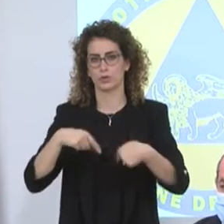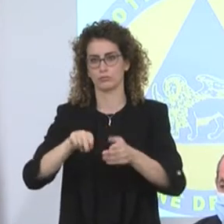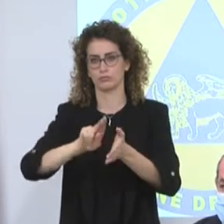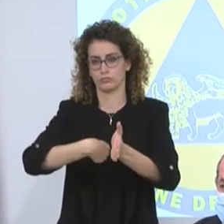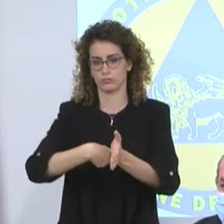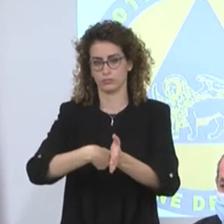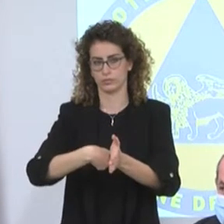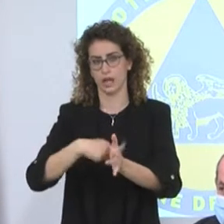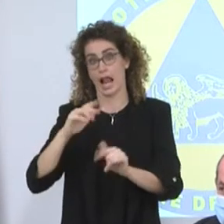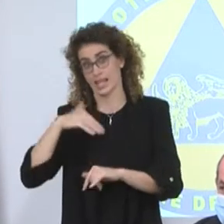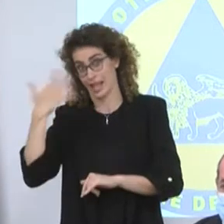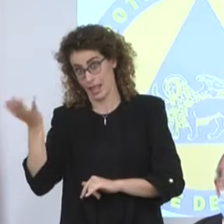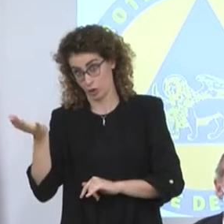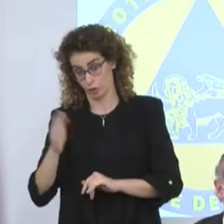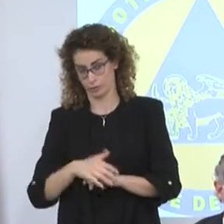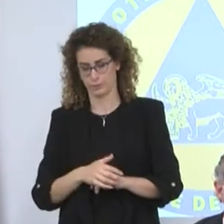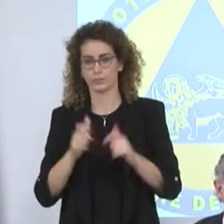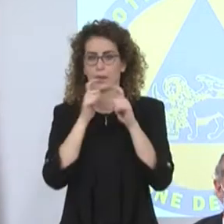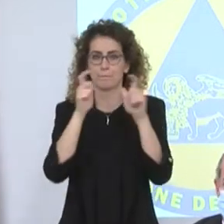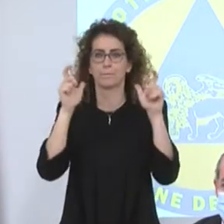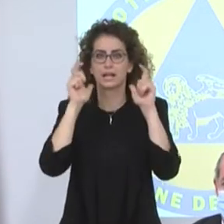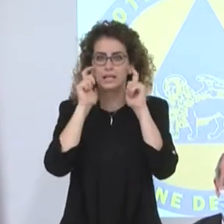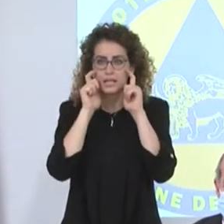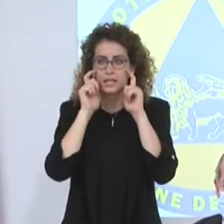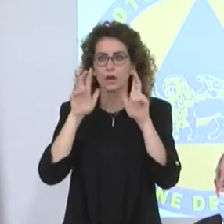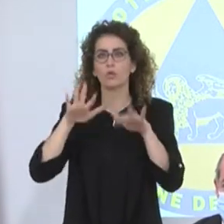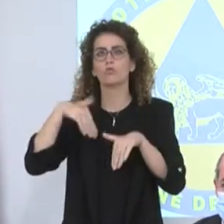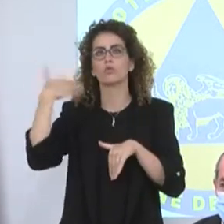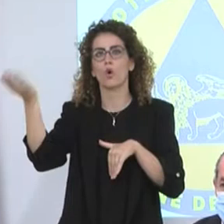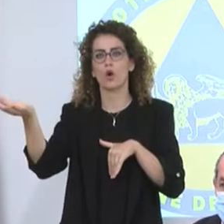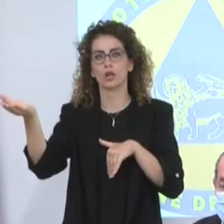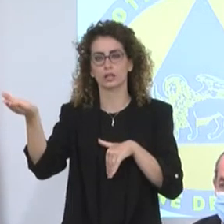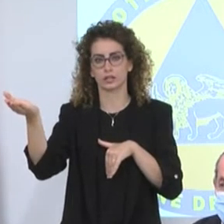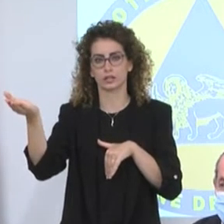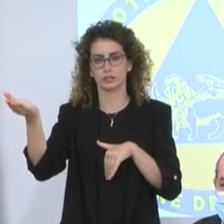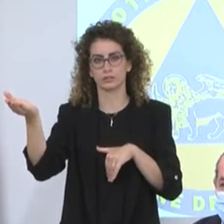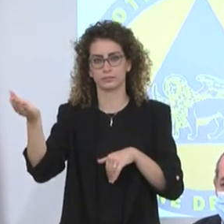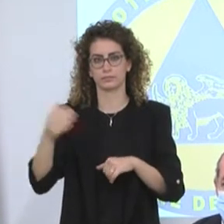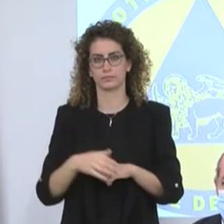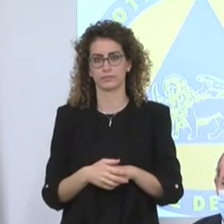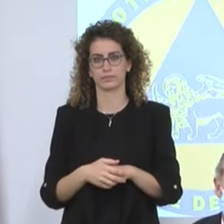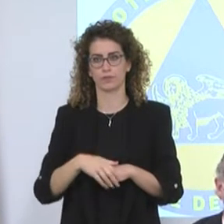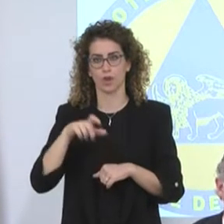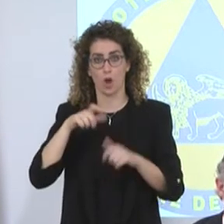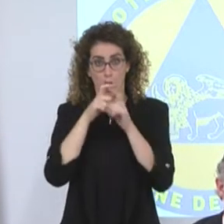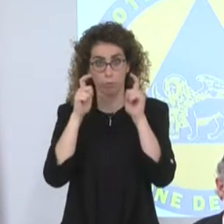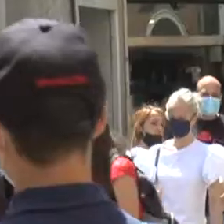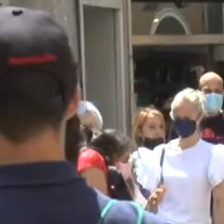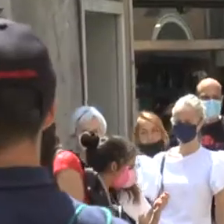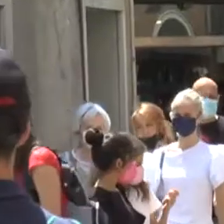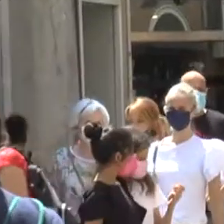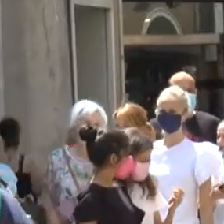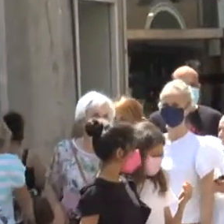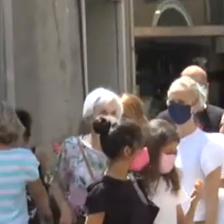all'esterno, quindi mascherina negli spazi esterni non è più obbligatoria.